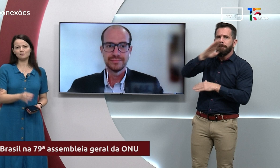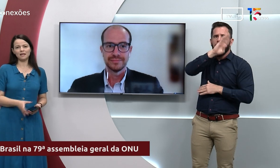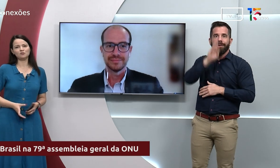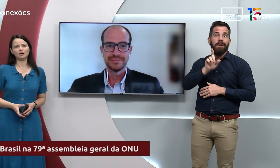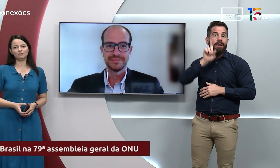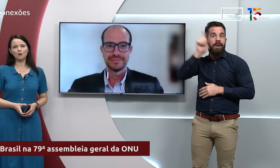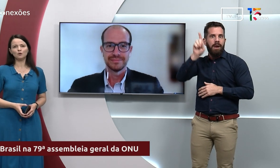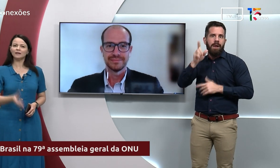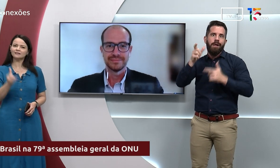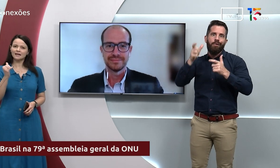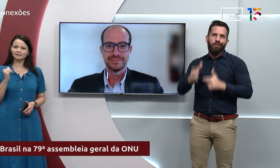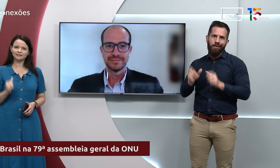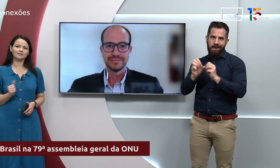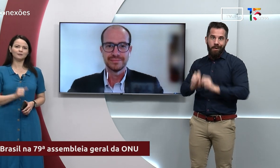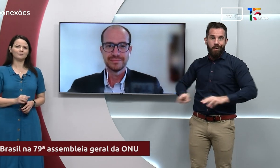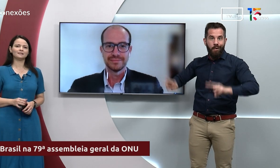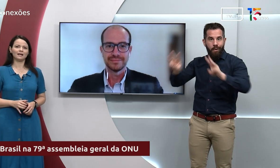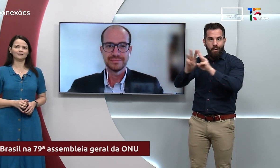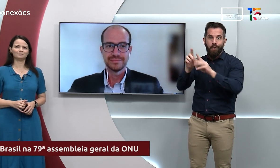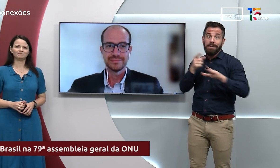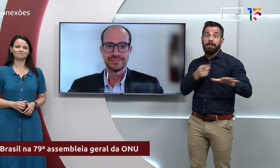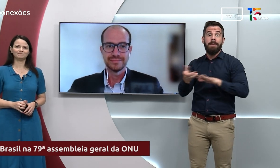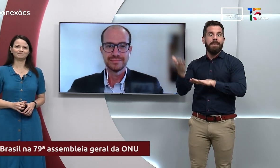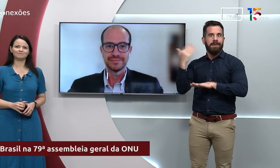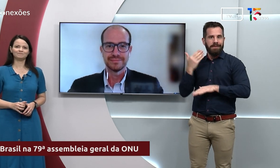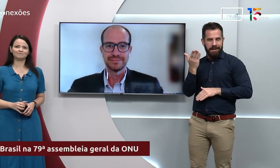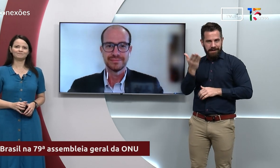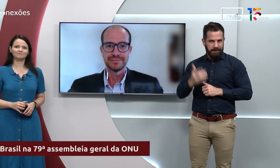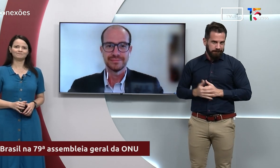na Assembleia Geral da ONU realizada na semana passada.